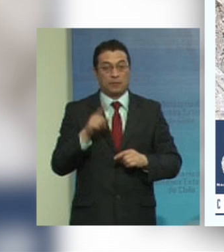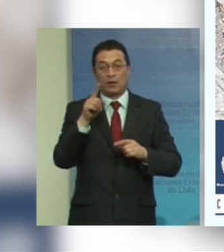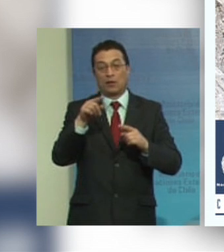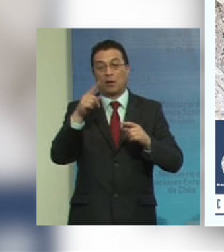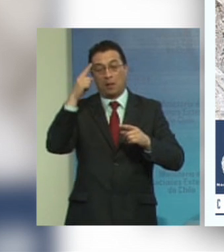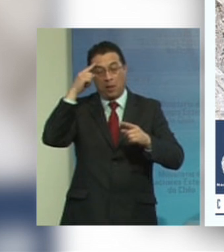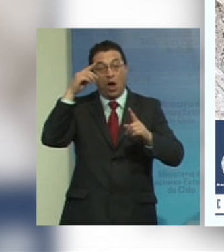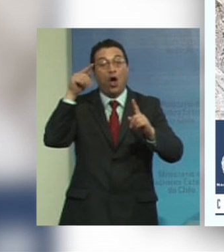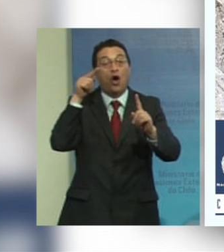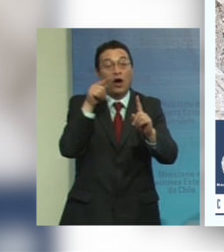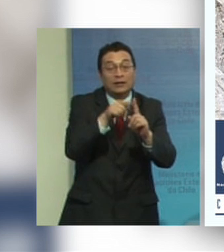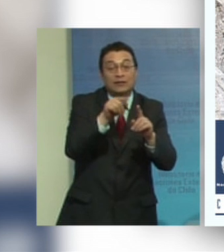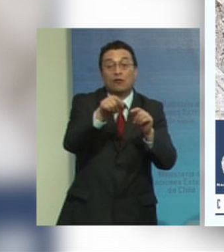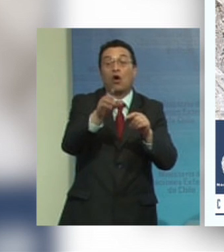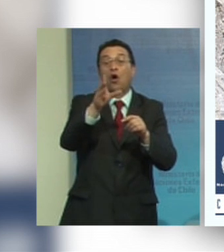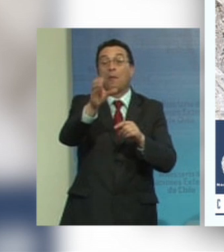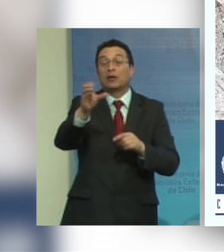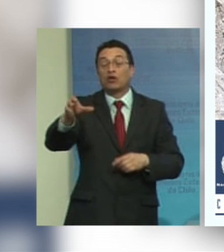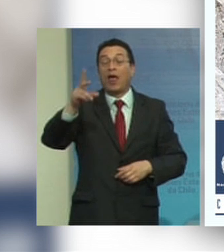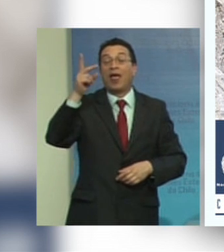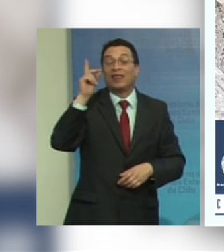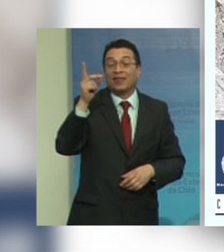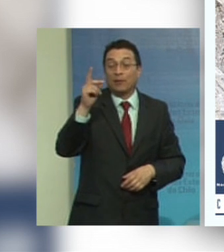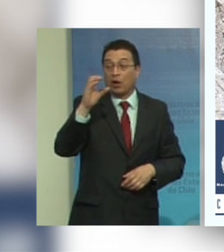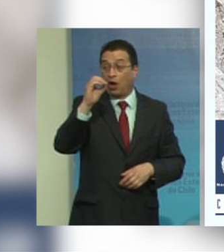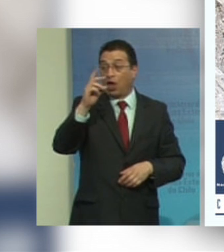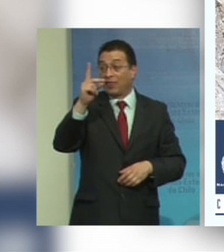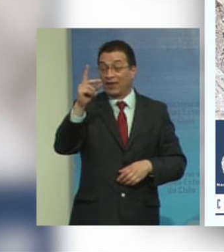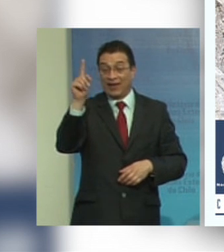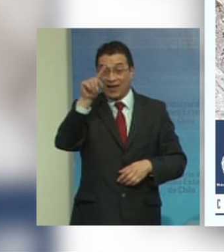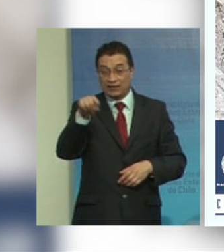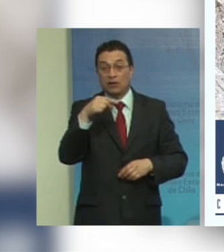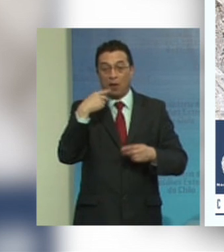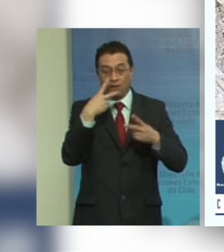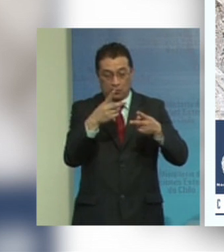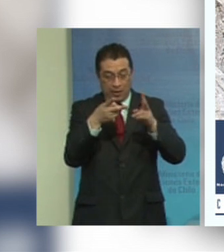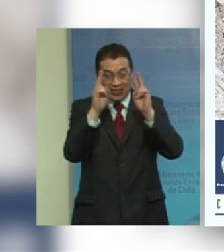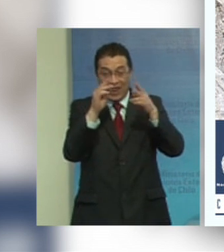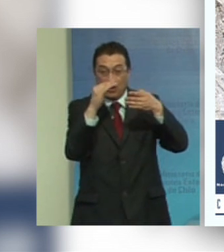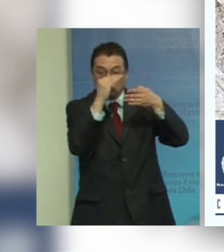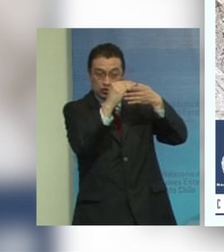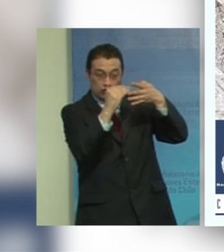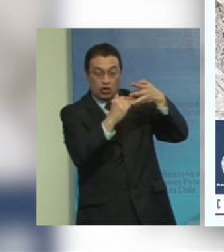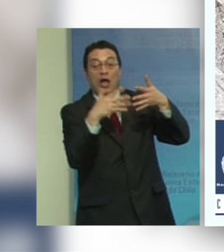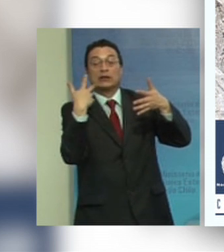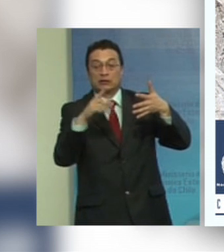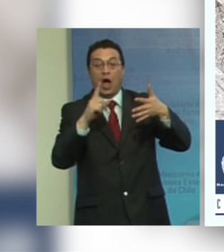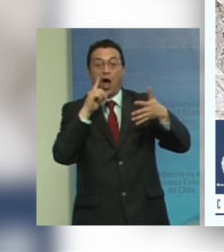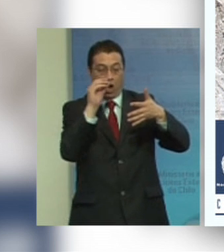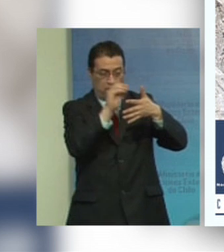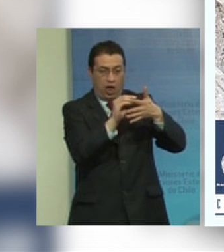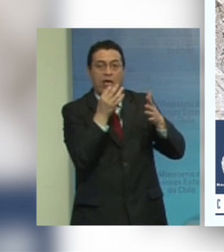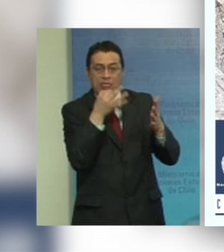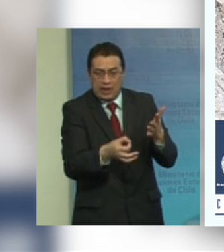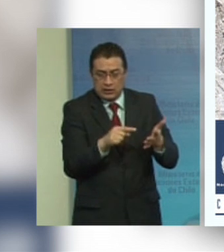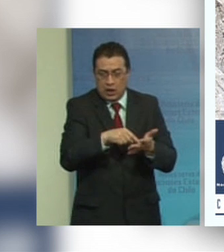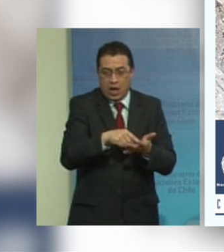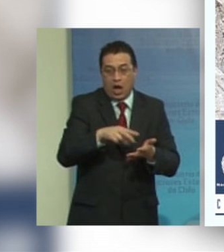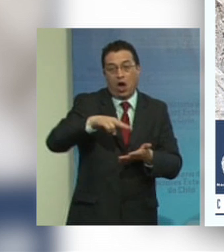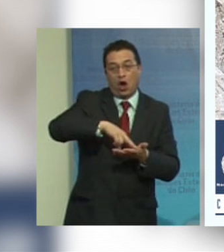metas relativas a las personas con discapacidad en los ODS reflejan derechos que ya están consagrados en la convención